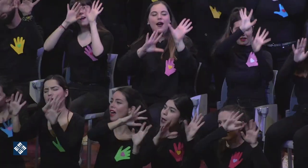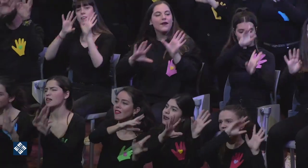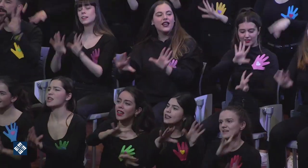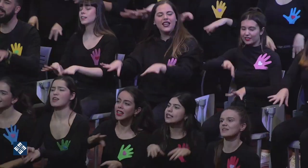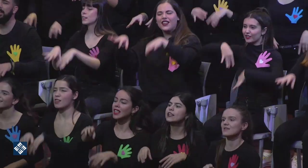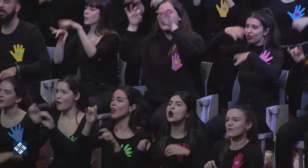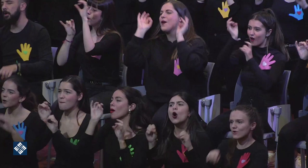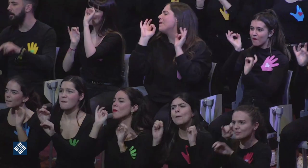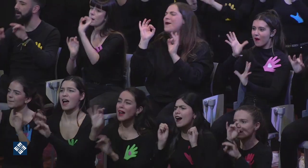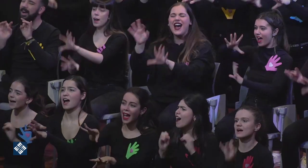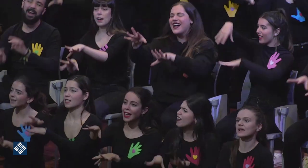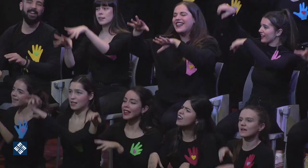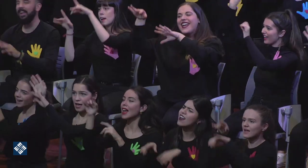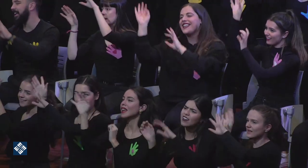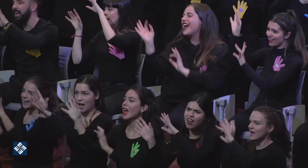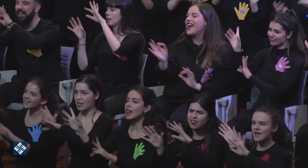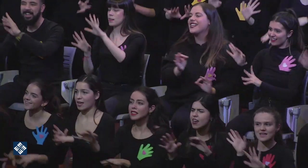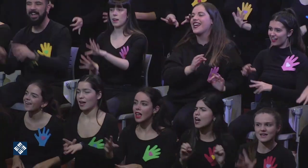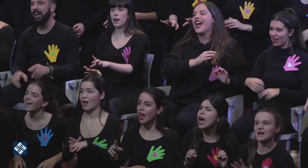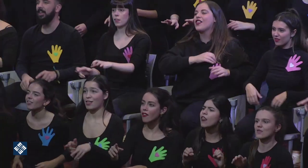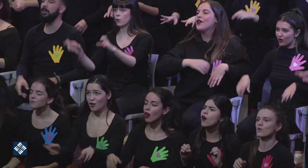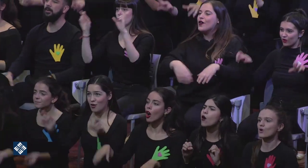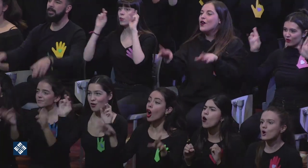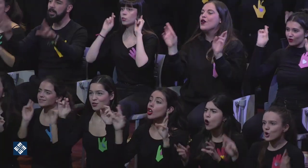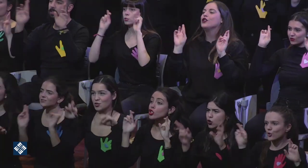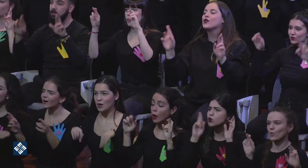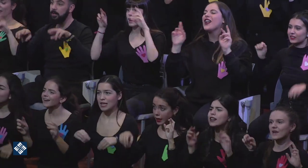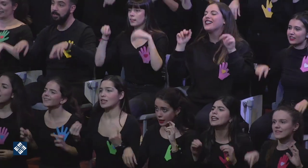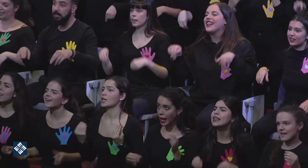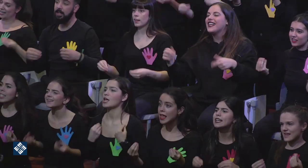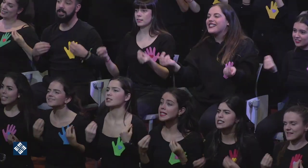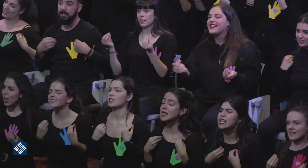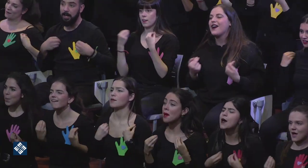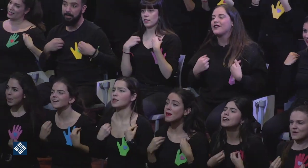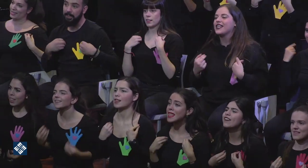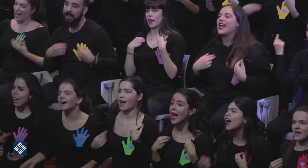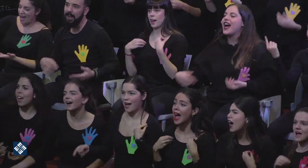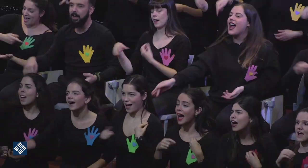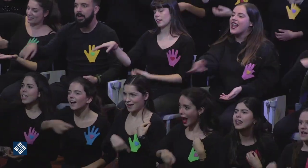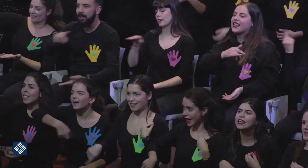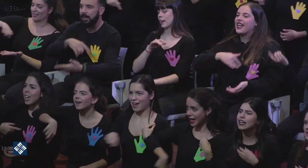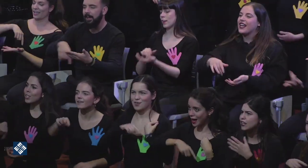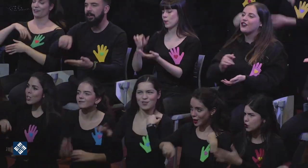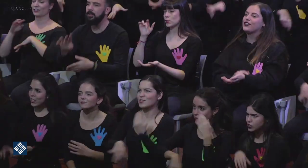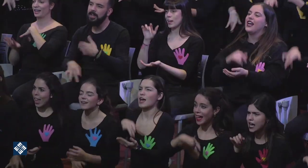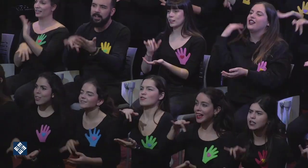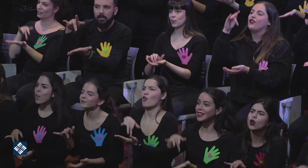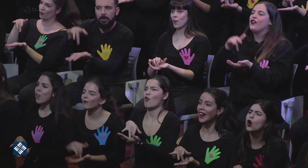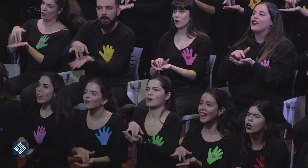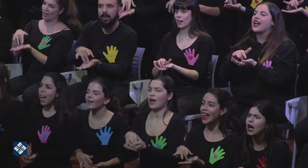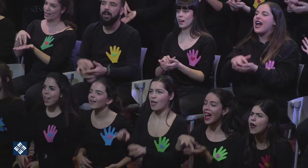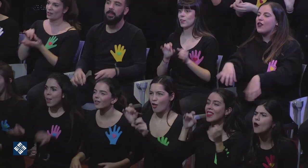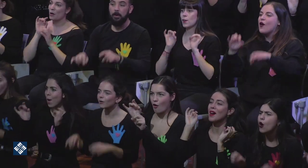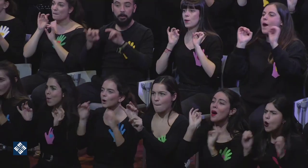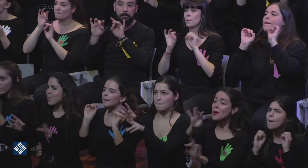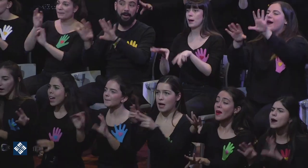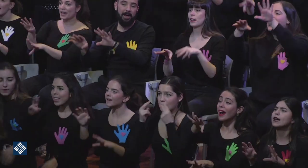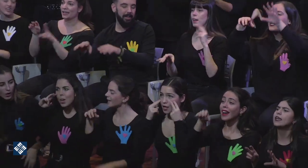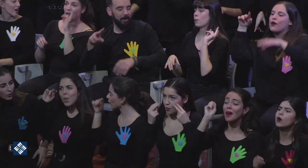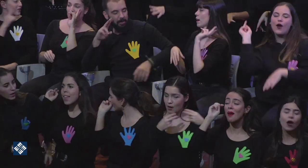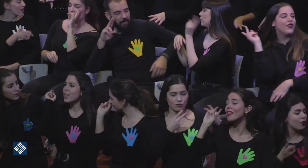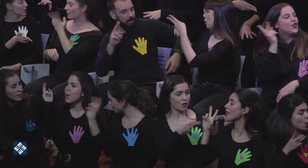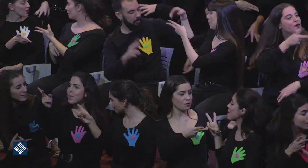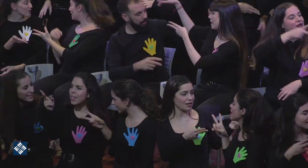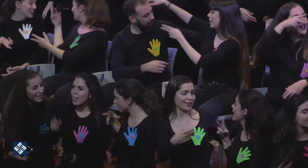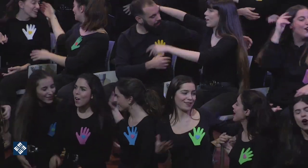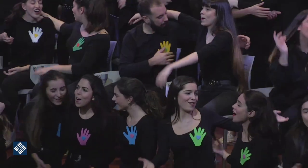miro